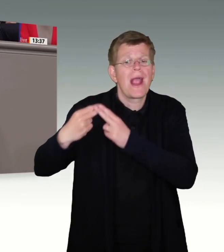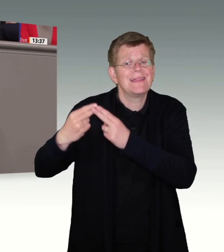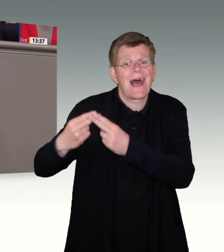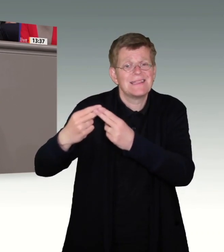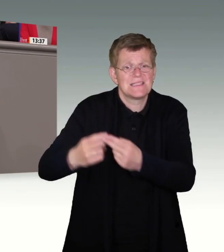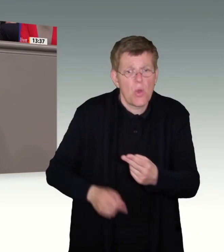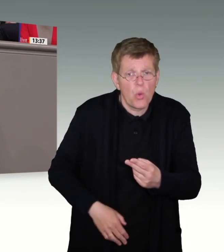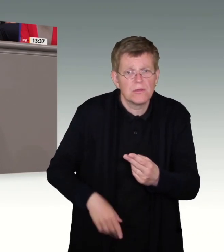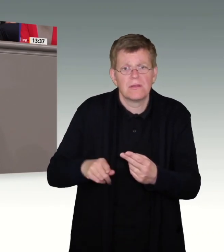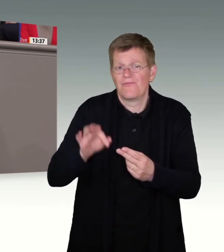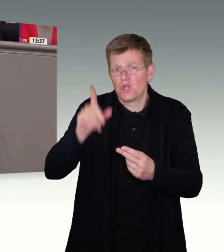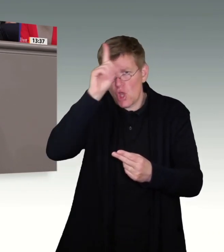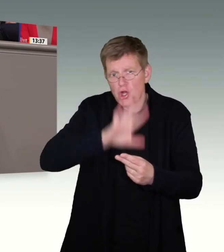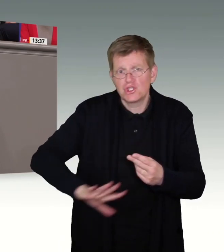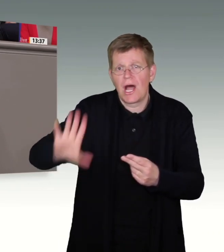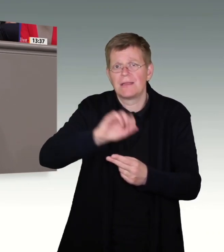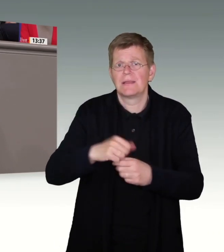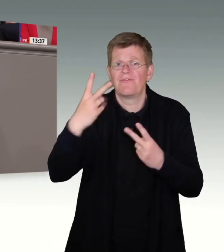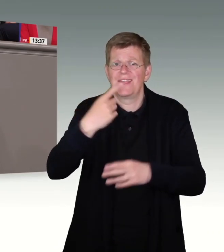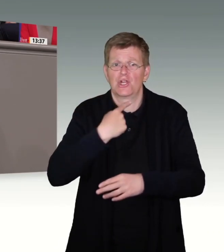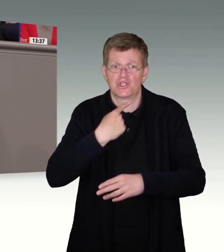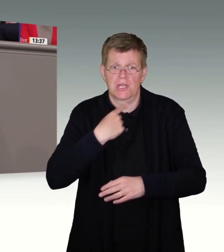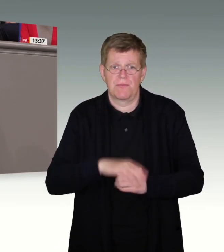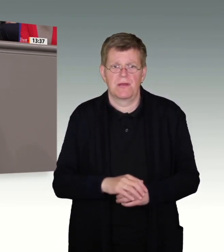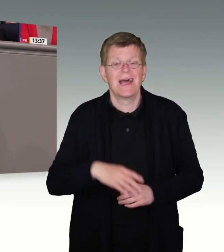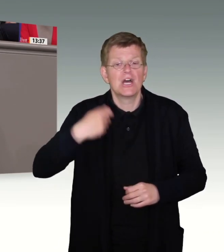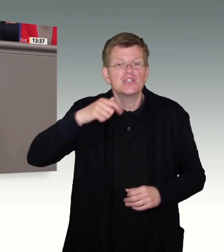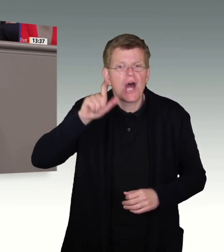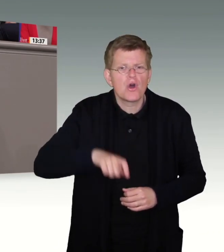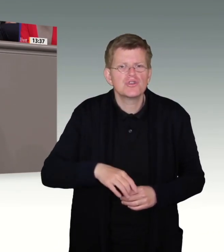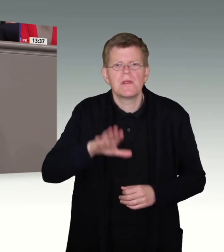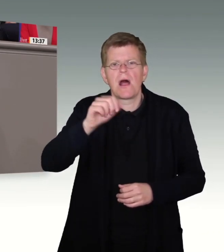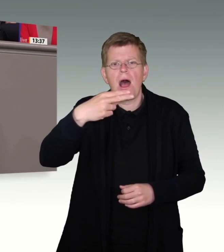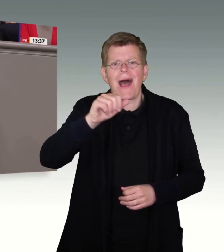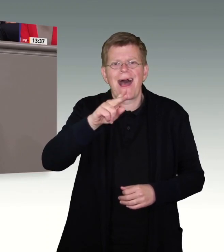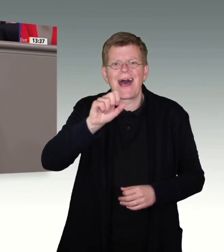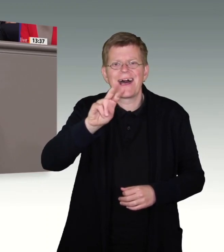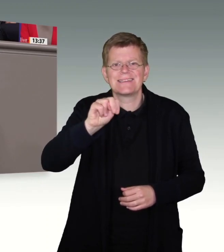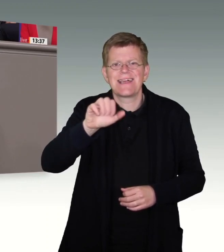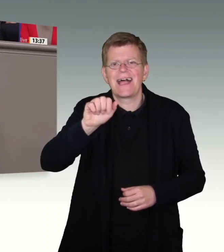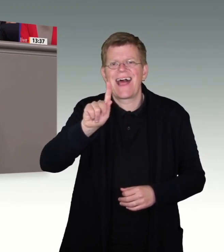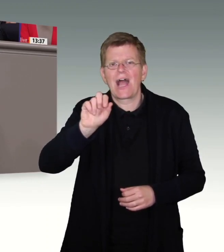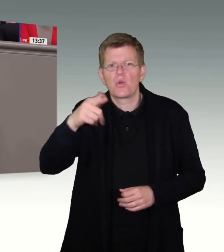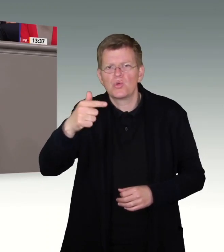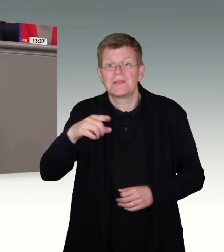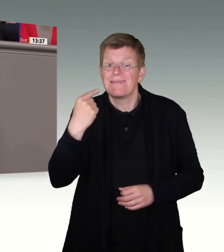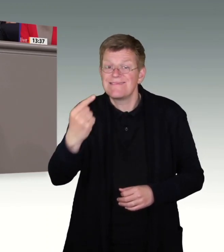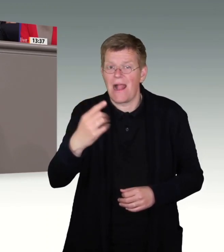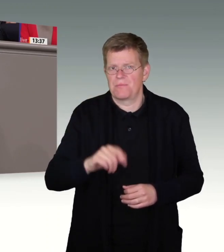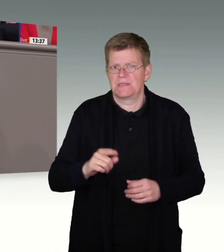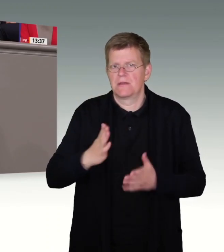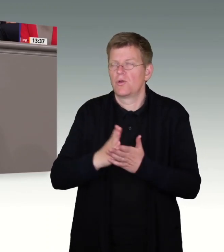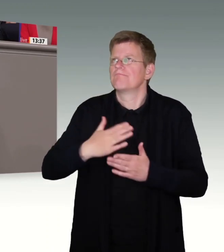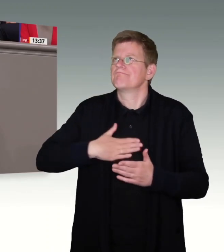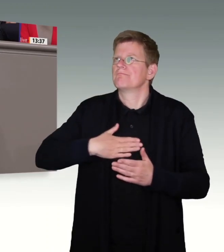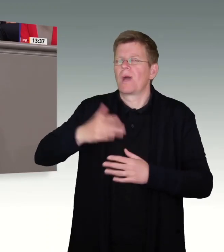Der Schauspieler Hassan Akutsch, der sich motiviert durch seine eigene Geschichte gegen Stereotype in der Filmbranche einsetzt. Meine Damen und Herren,